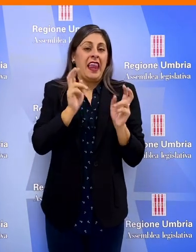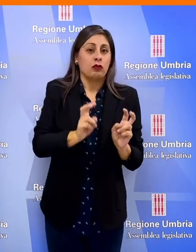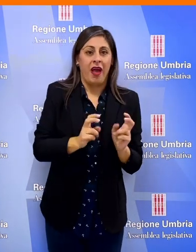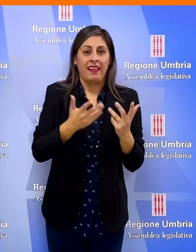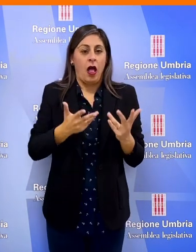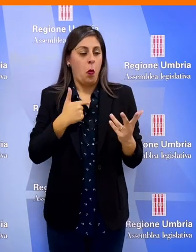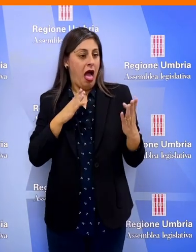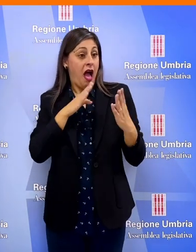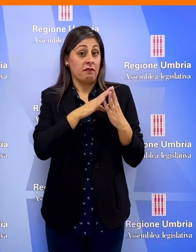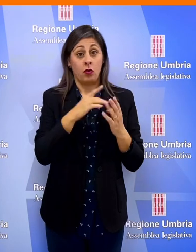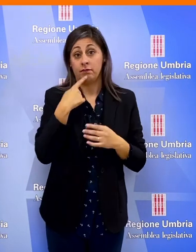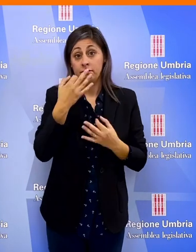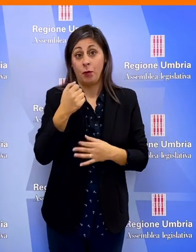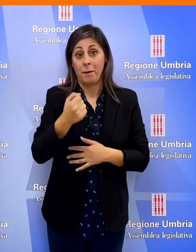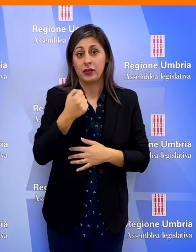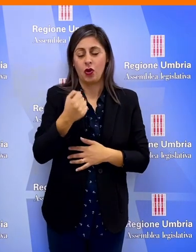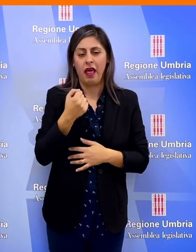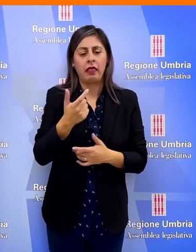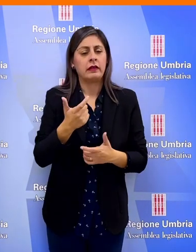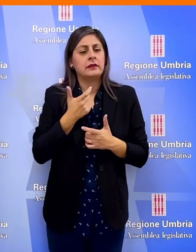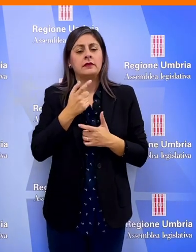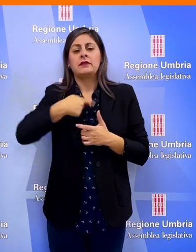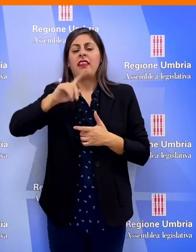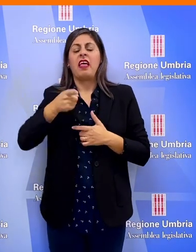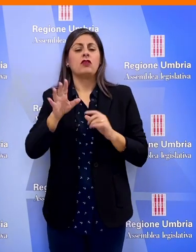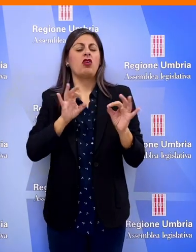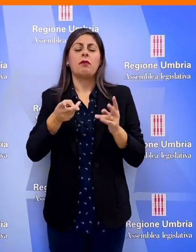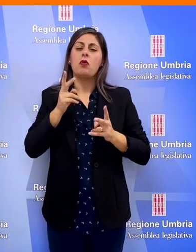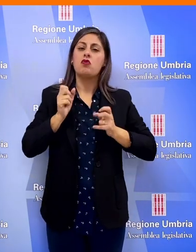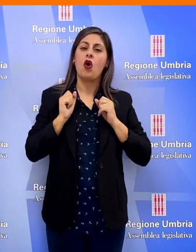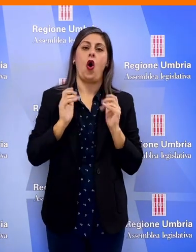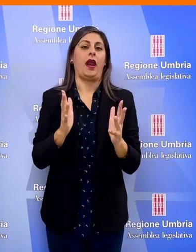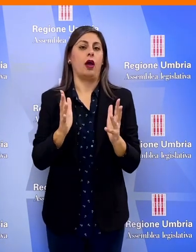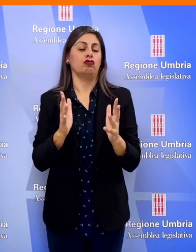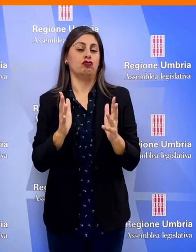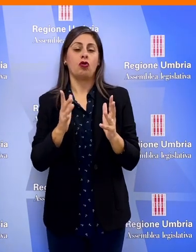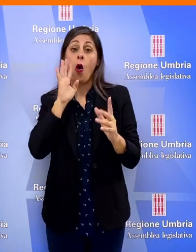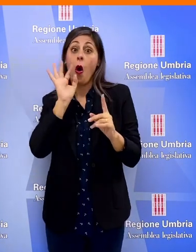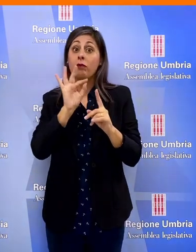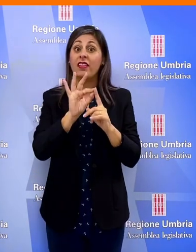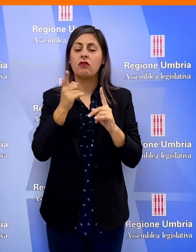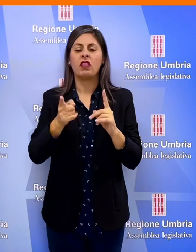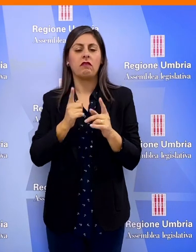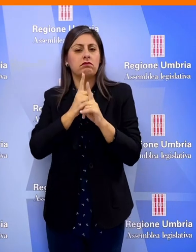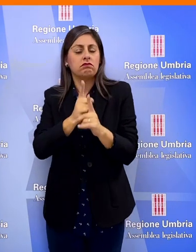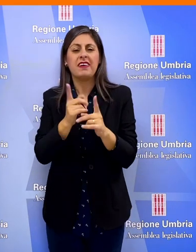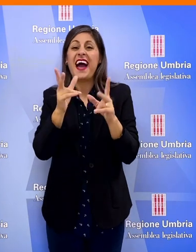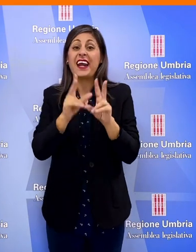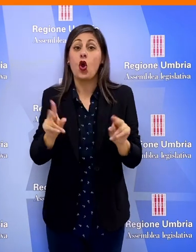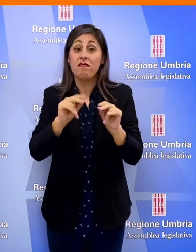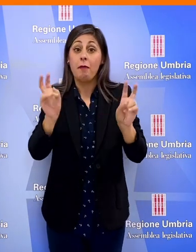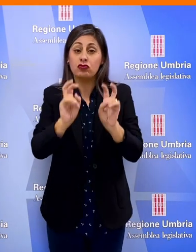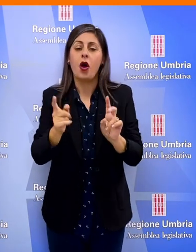che ci troviamo ad affrontare ha detto Pastorelli ci spinge a intraprendere scelte coraggiose nella direzione delle rinnovabili e della